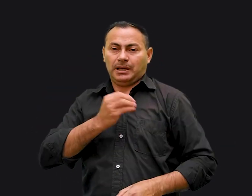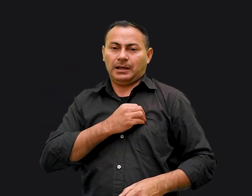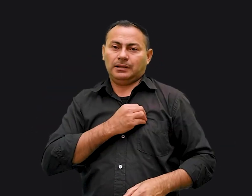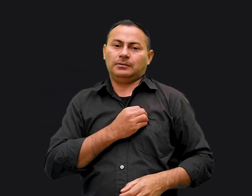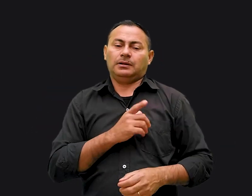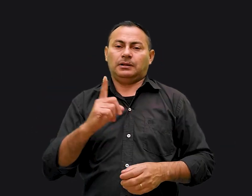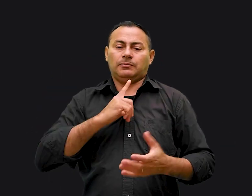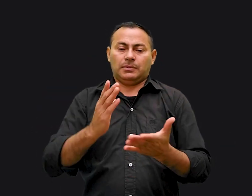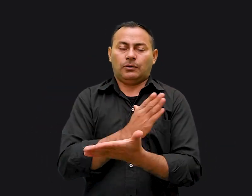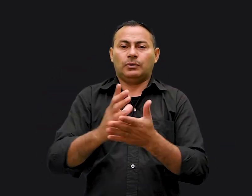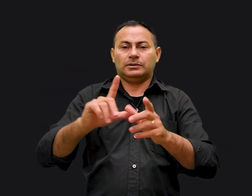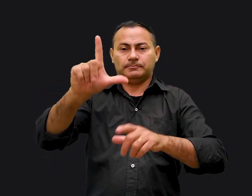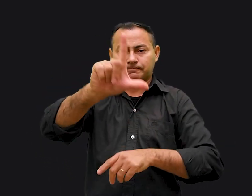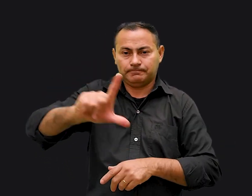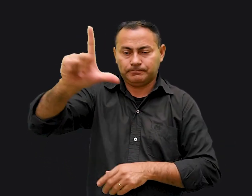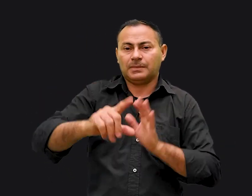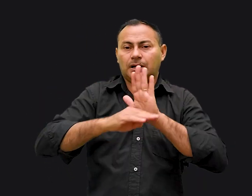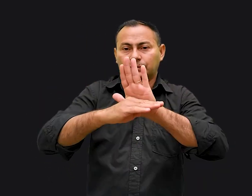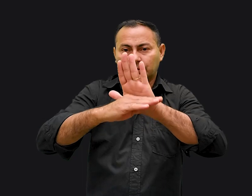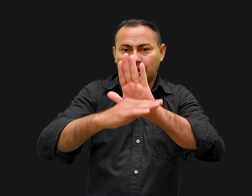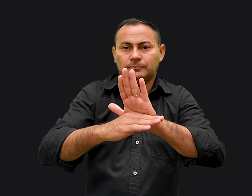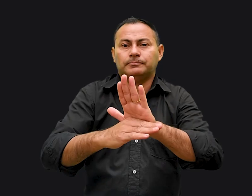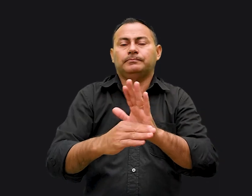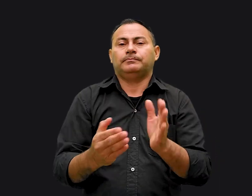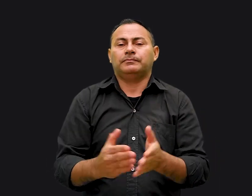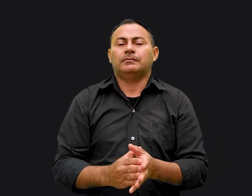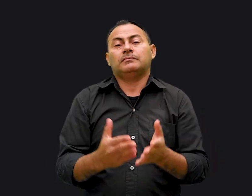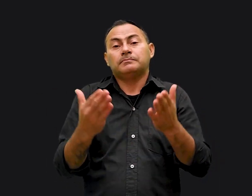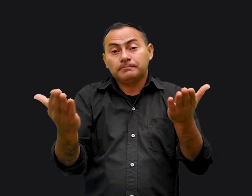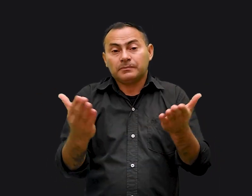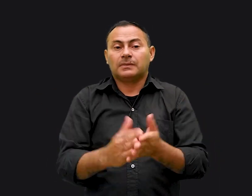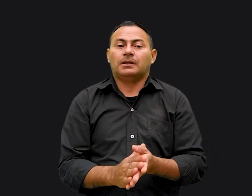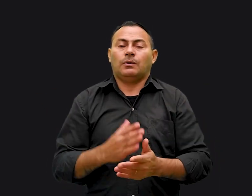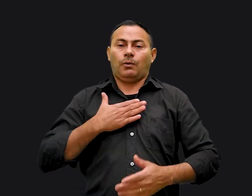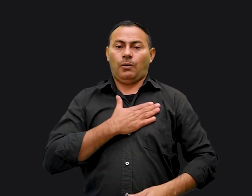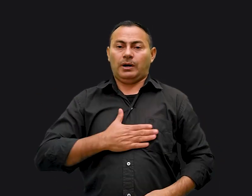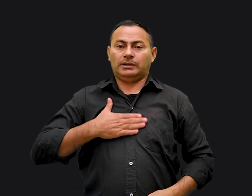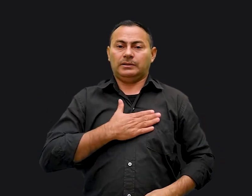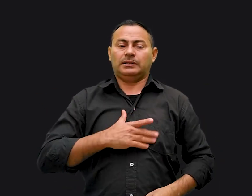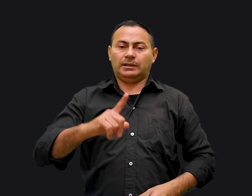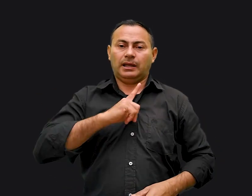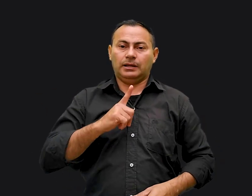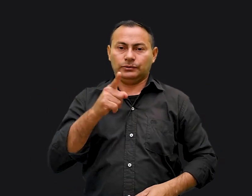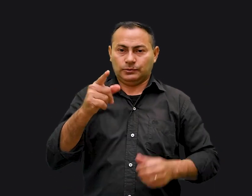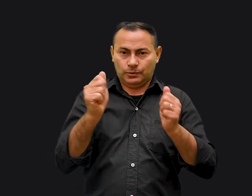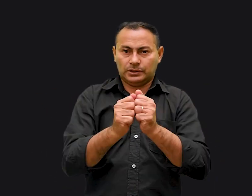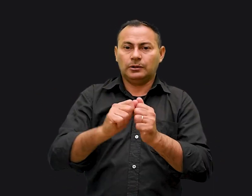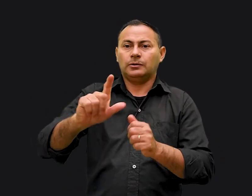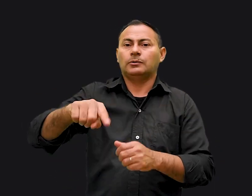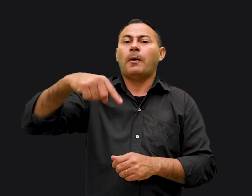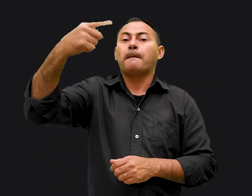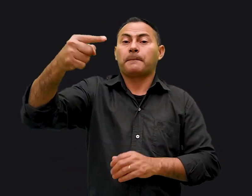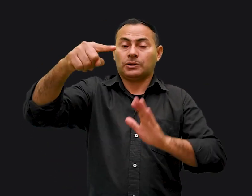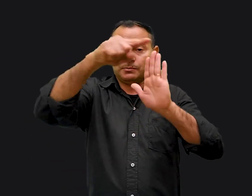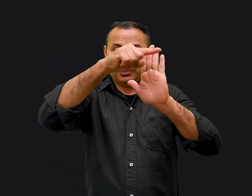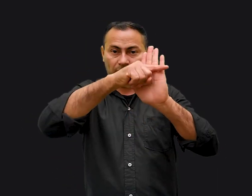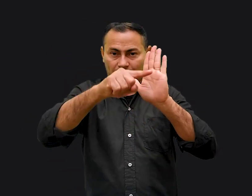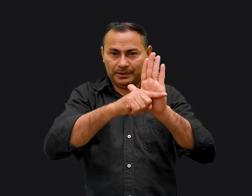Nós temos algumas literaturas que vão lhe ajudar Bom, eu gostaria muito de ter você no nosso próximo programa